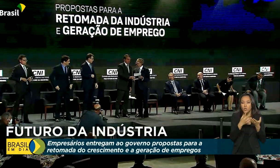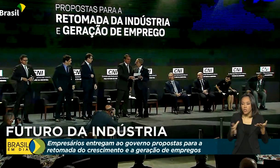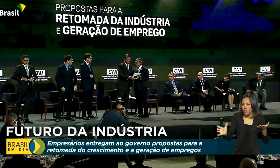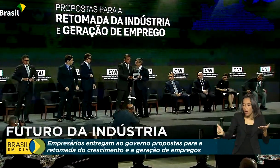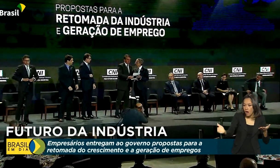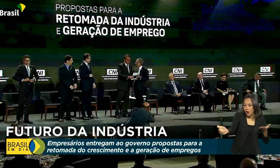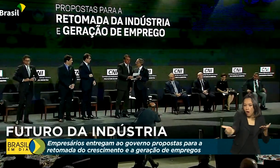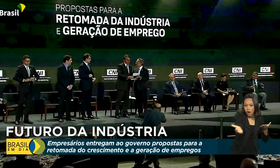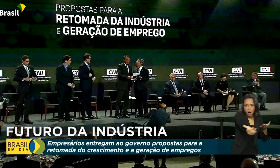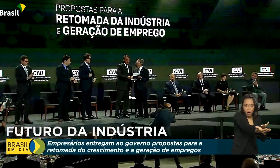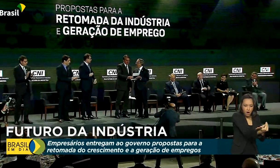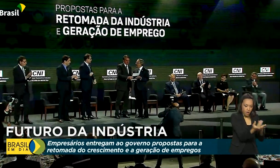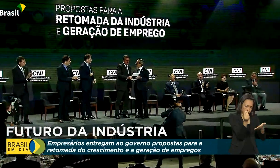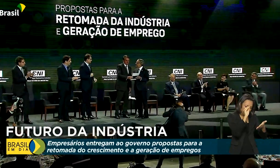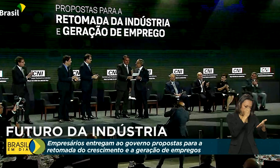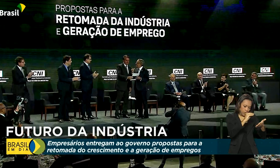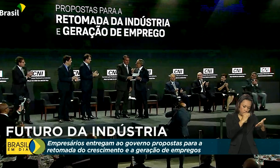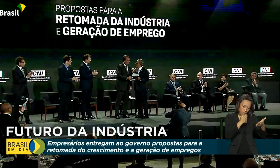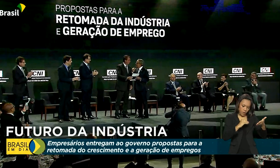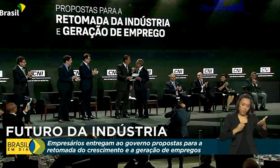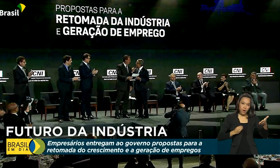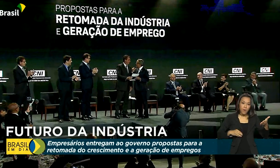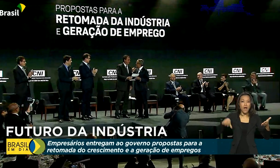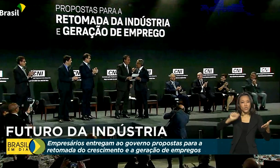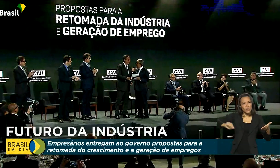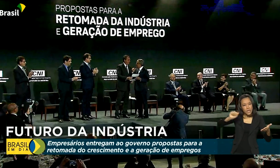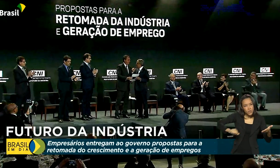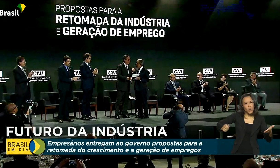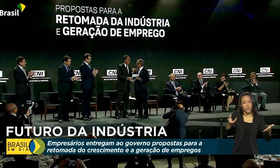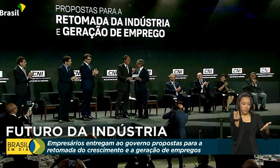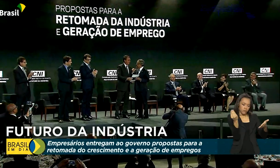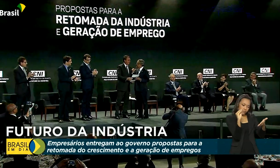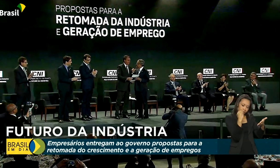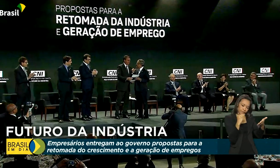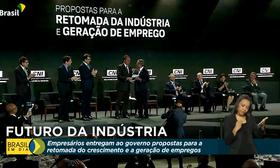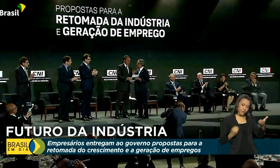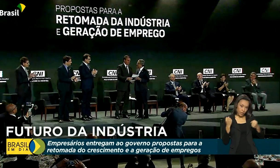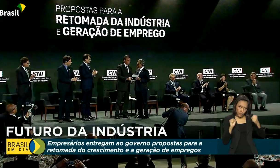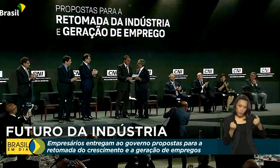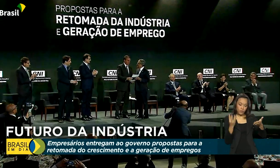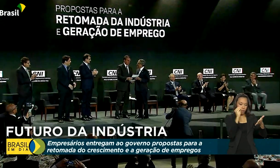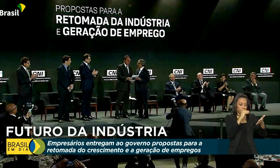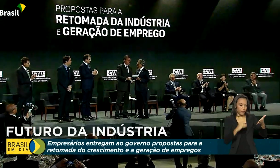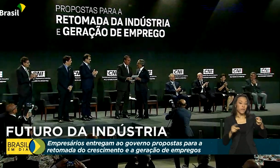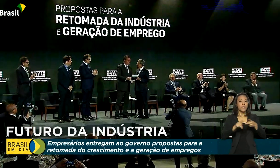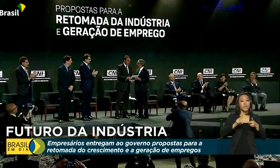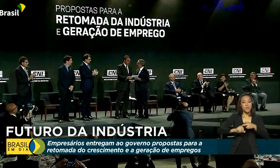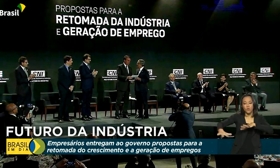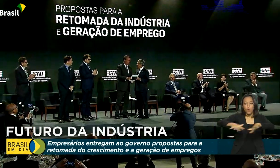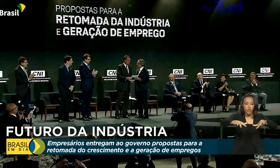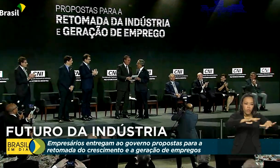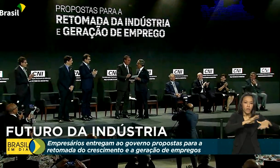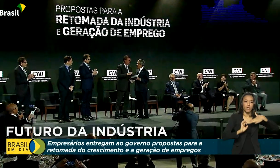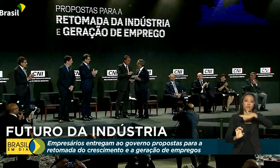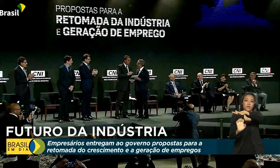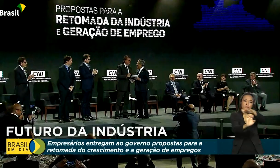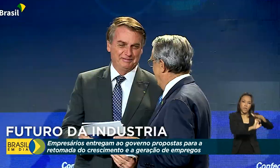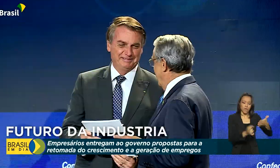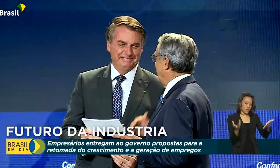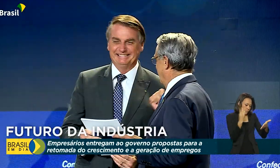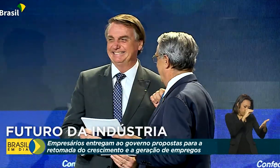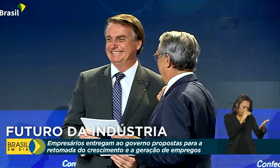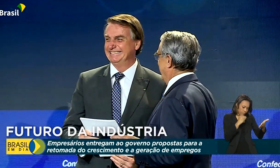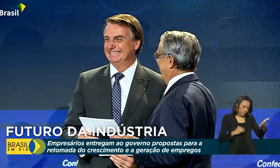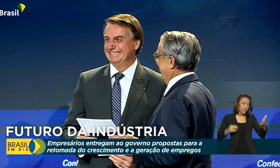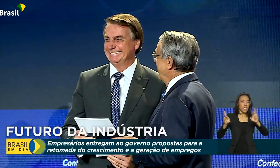federações estaduais da indústria, das associações industriais, da mobilização empresarial pela inovação